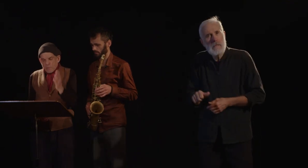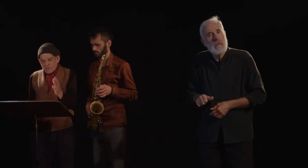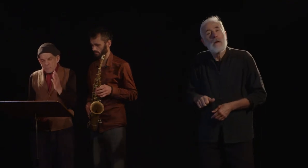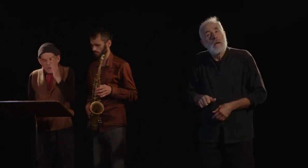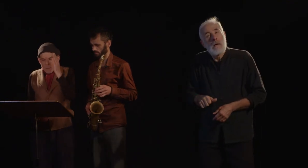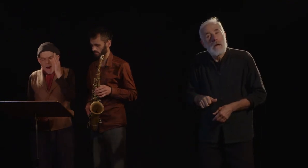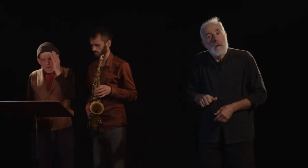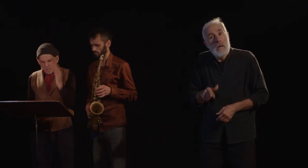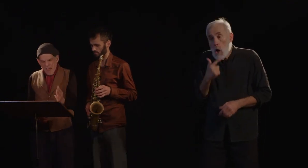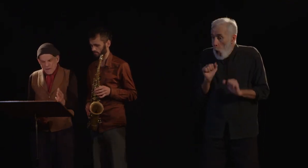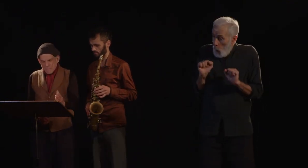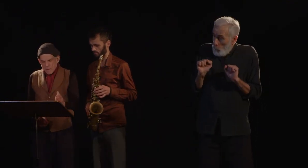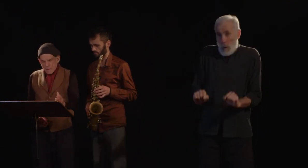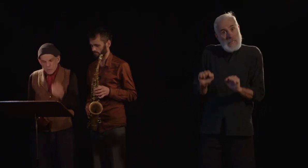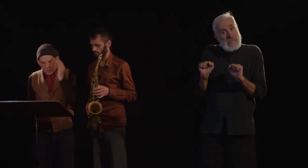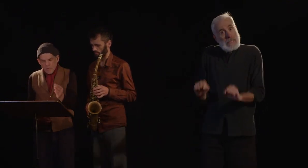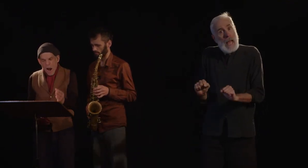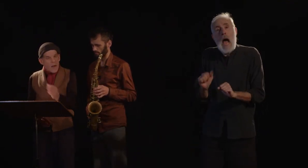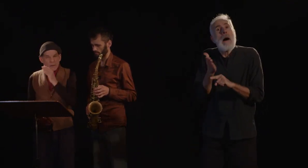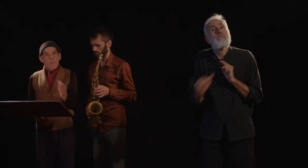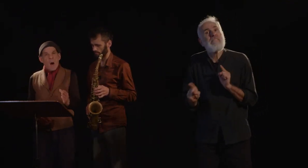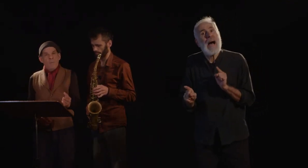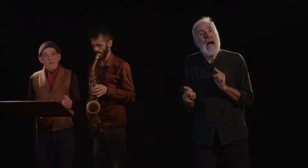possible n'est pas le fait, le devoir n'est pas rempli.